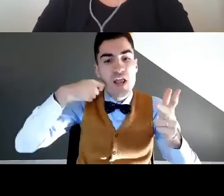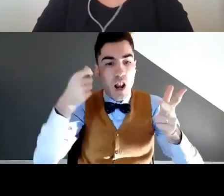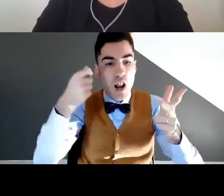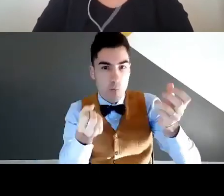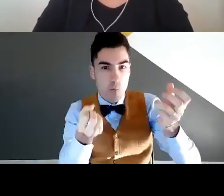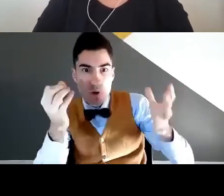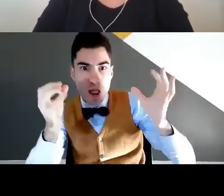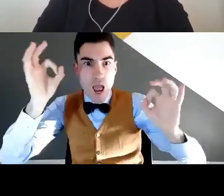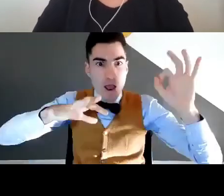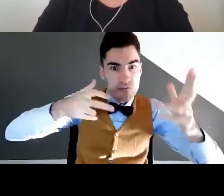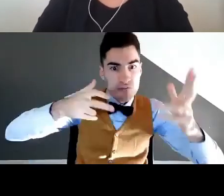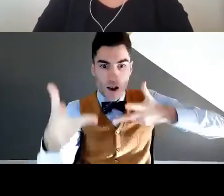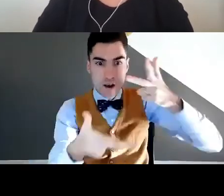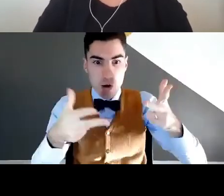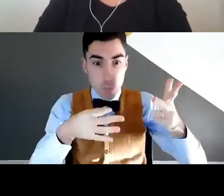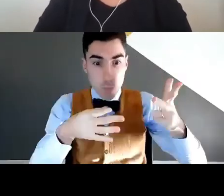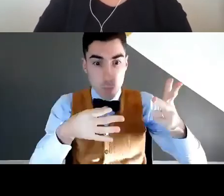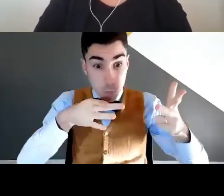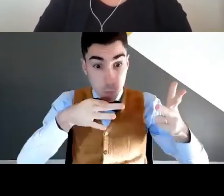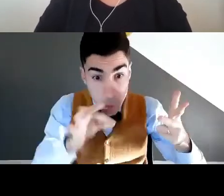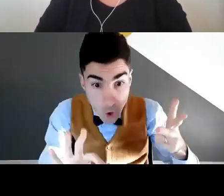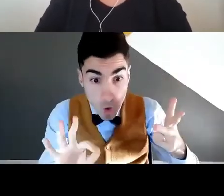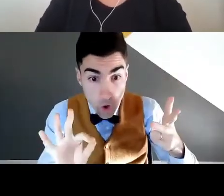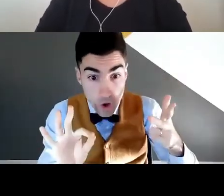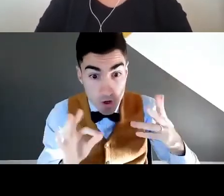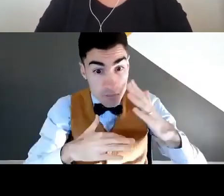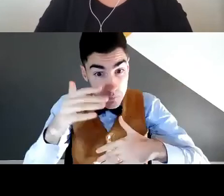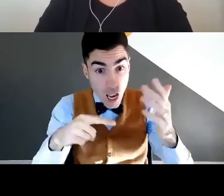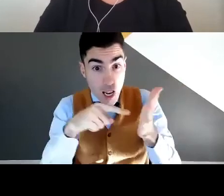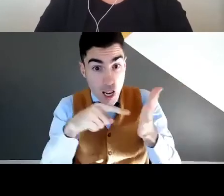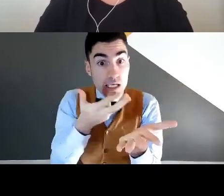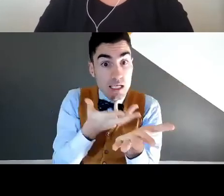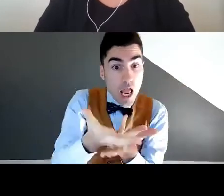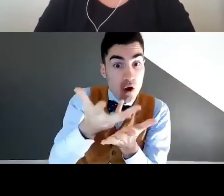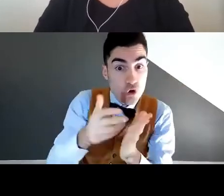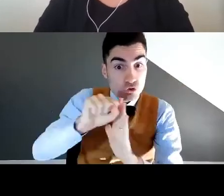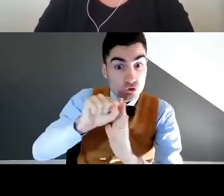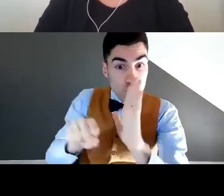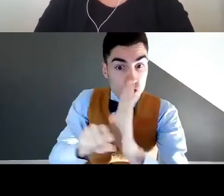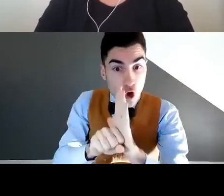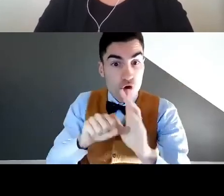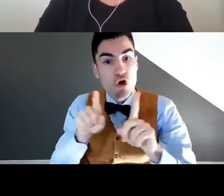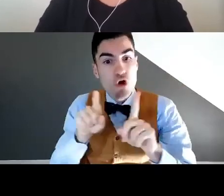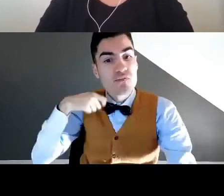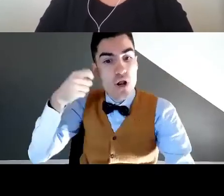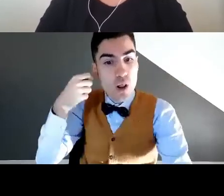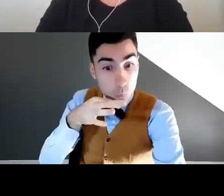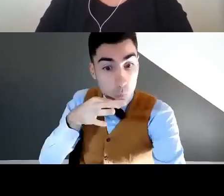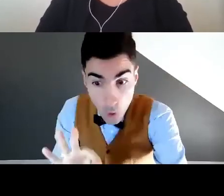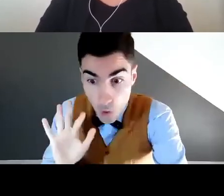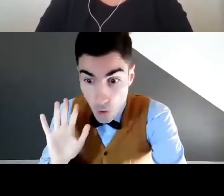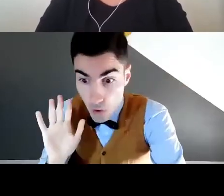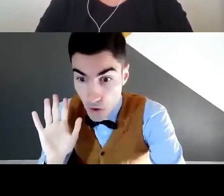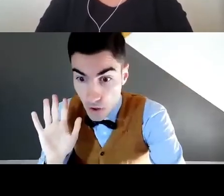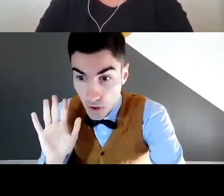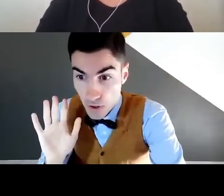quello che vedete in un film, in un cinema, trasportato nelle mani. Ma è possibile attraverso le mani esprimere tutto quello